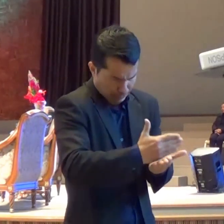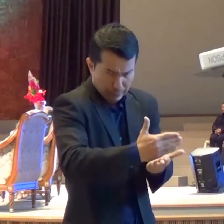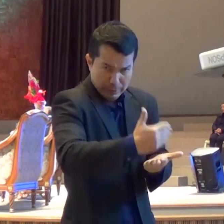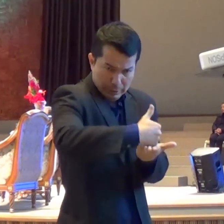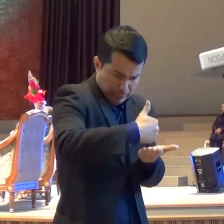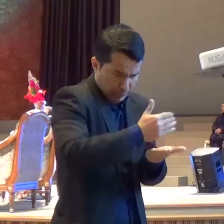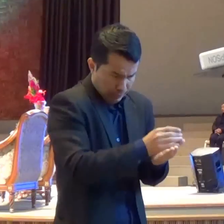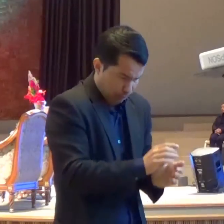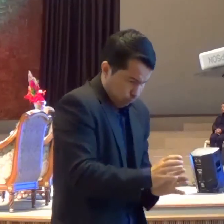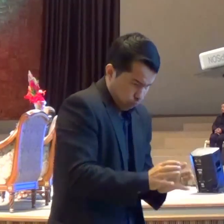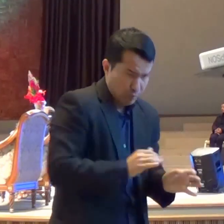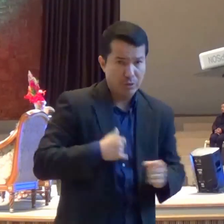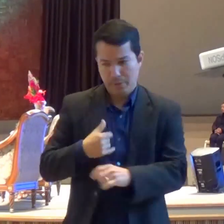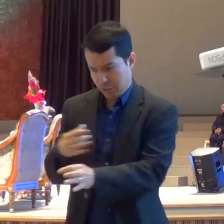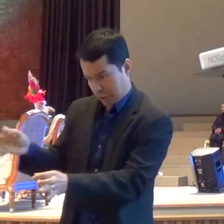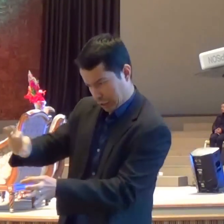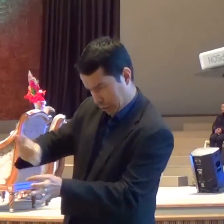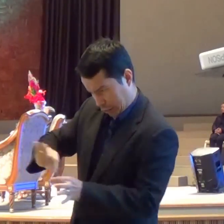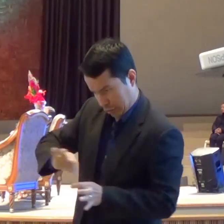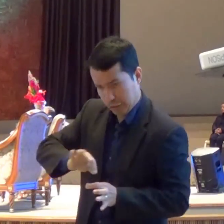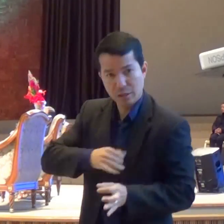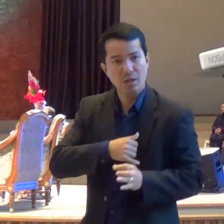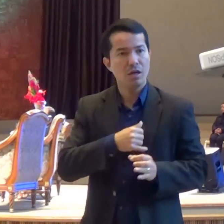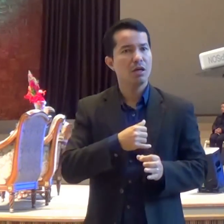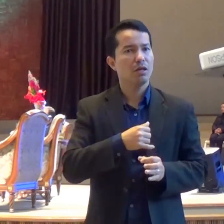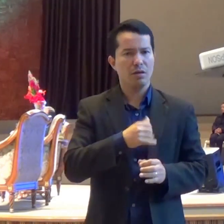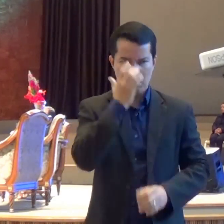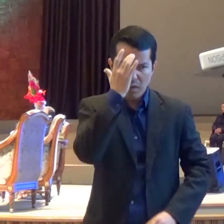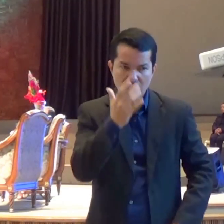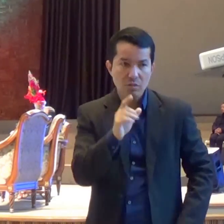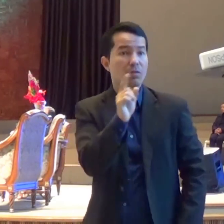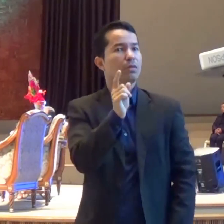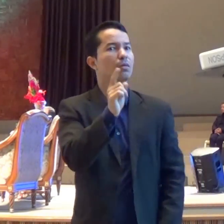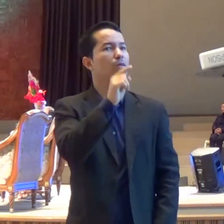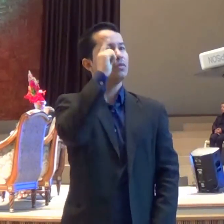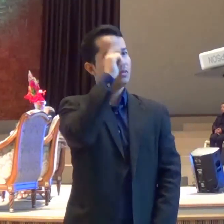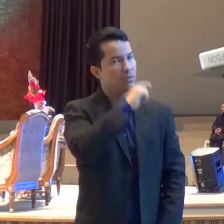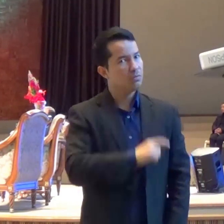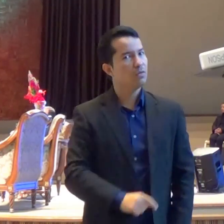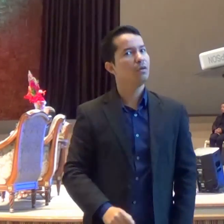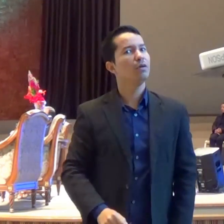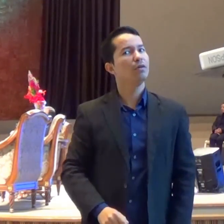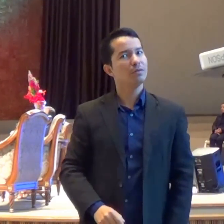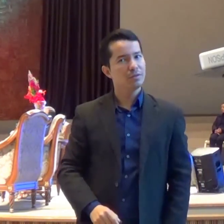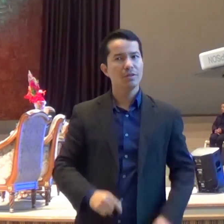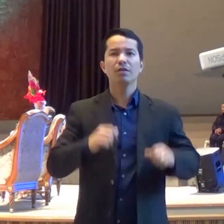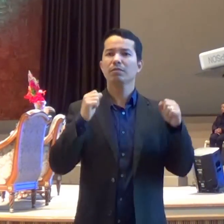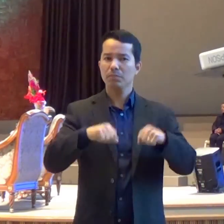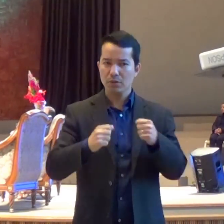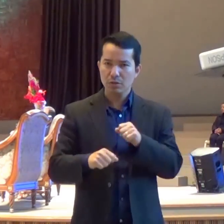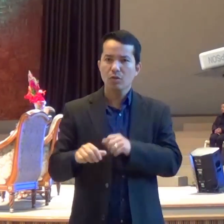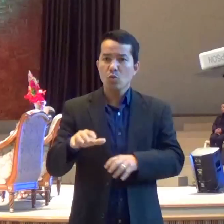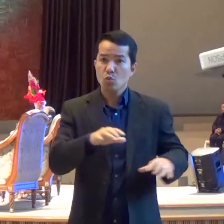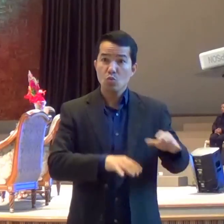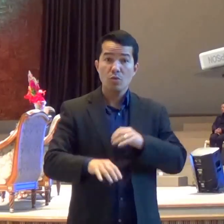preparar os cálices Gente, não é fácil não Eles tem que preparar em torno de quatro mil